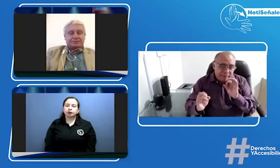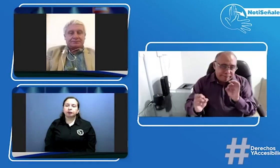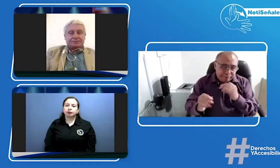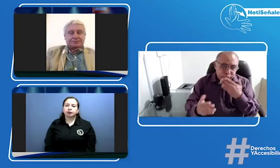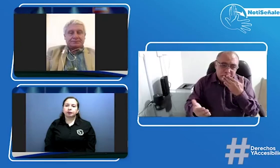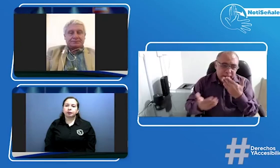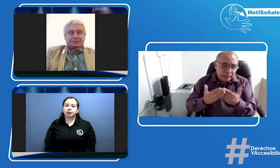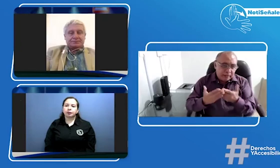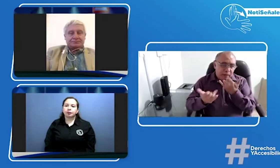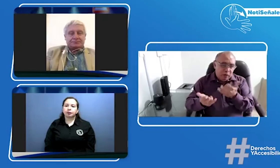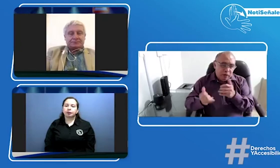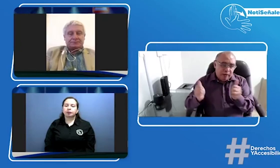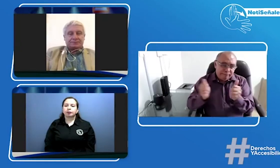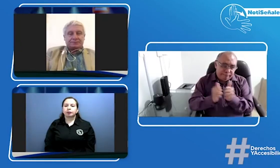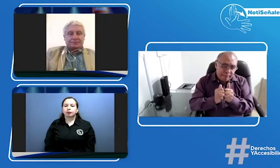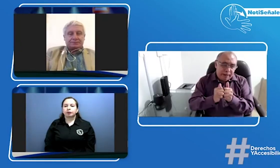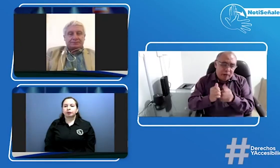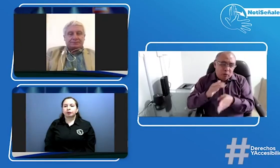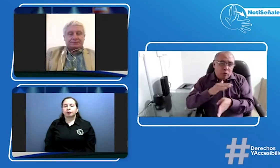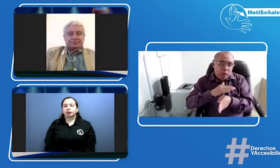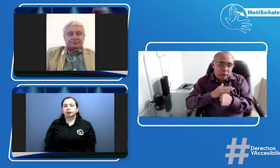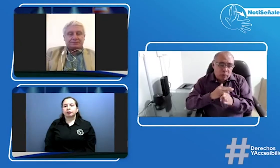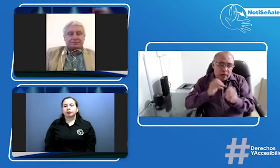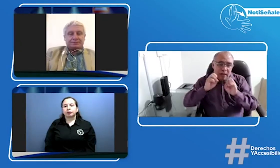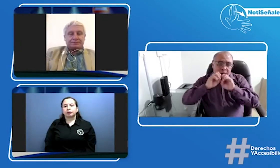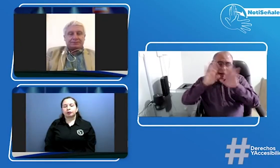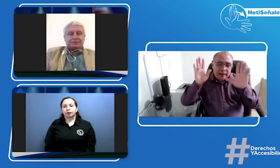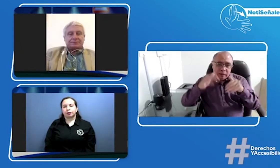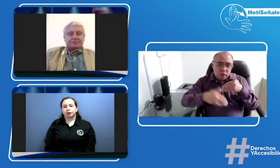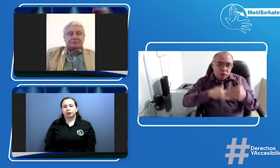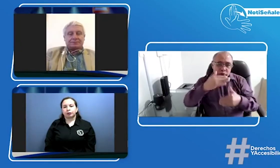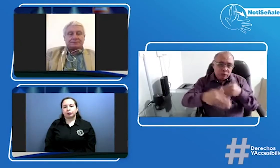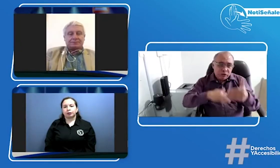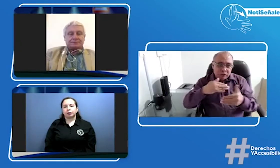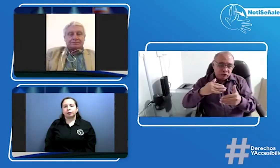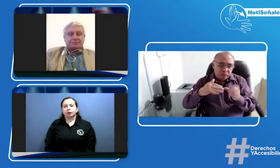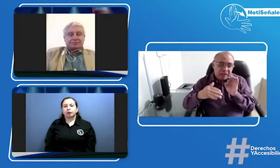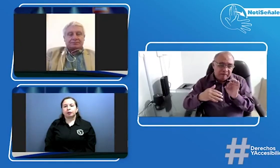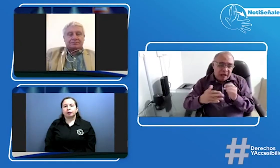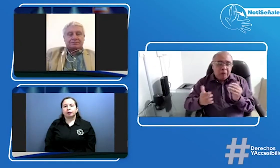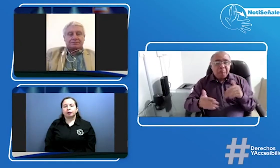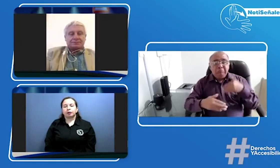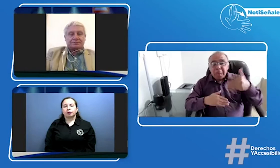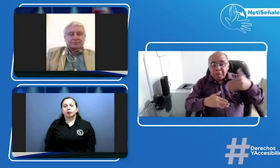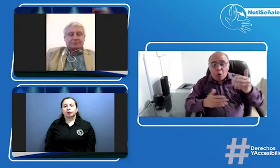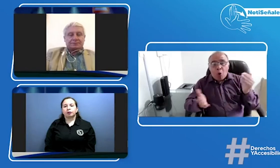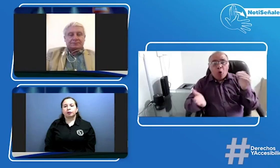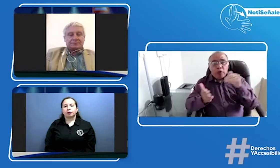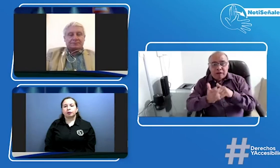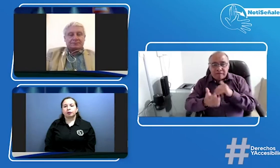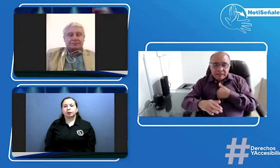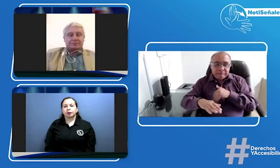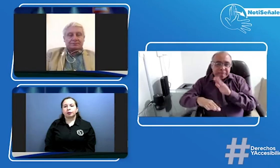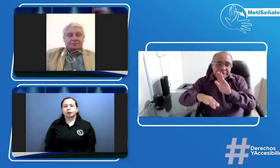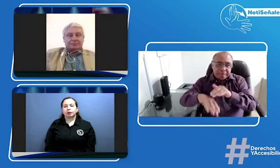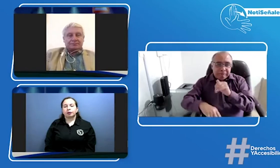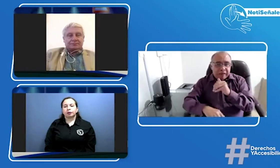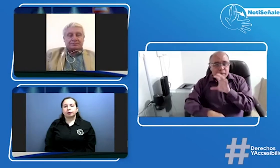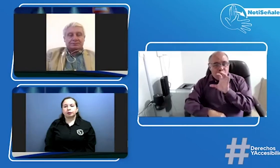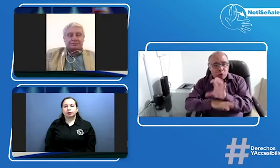perfecto perfecto muchísimas gracias por su compañía doctor Albeiro y por esas claridades que todavía se requieren